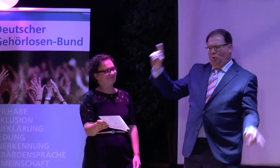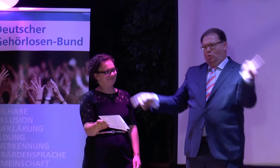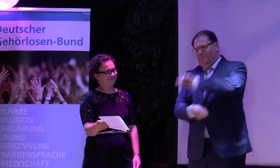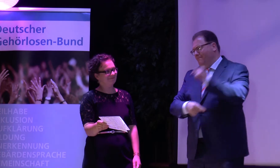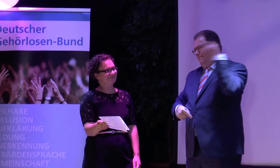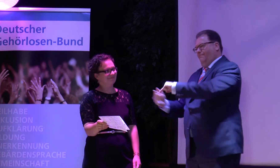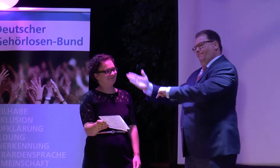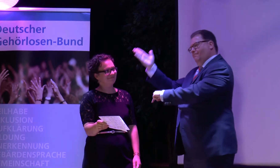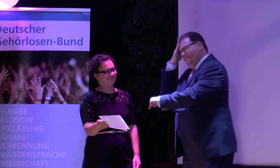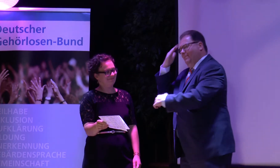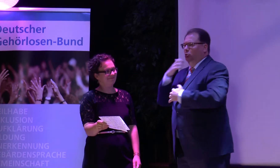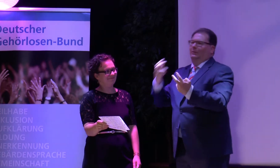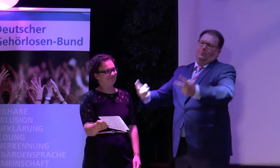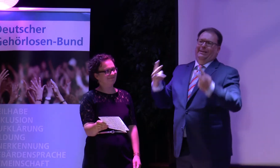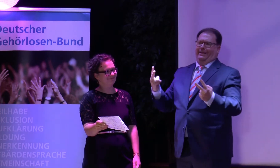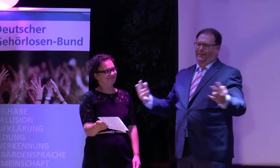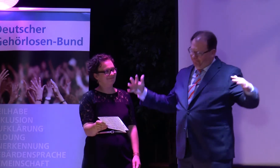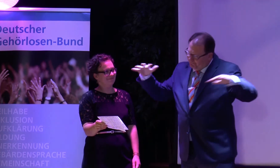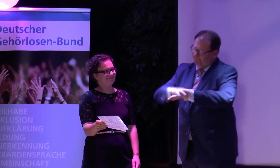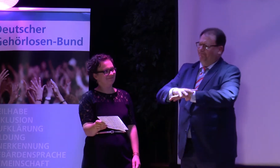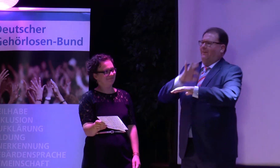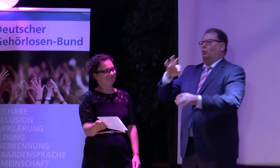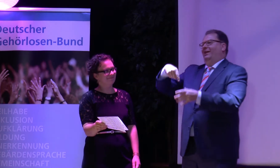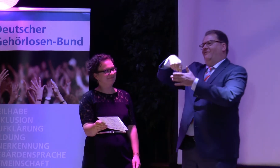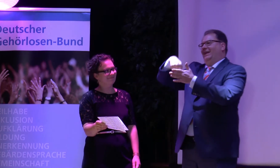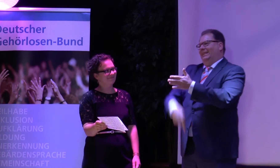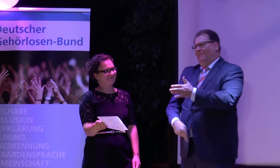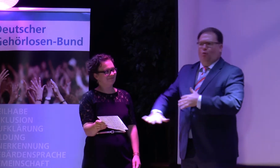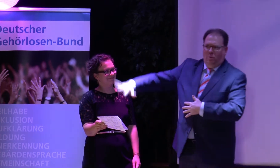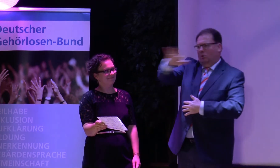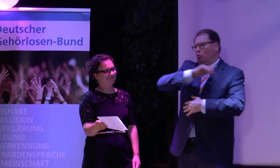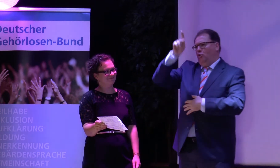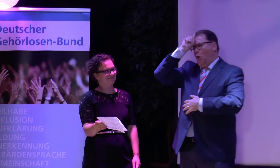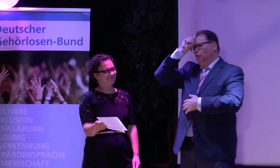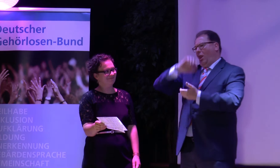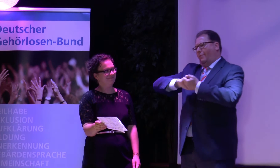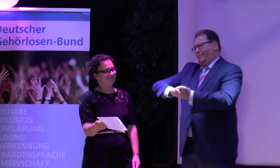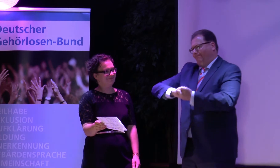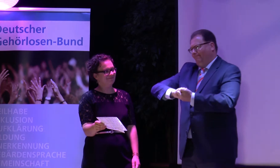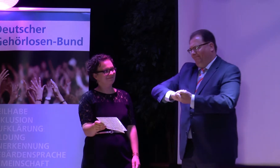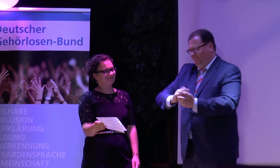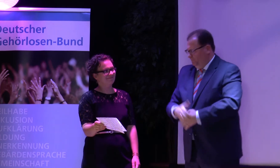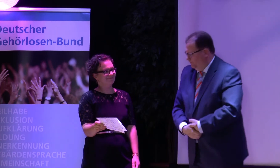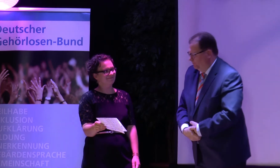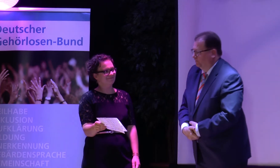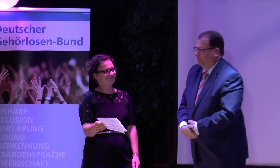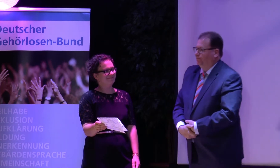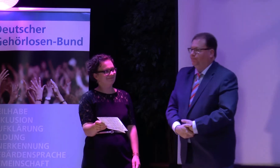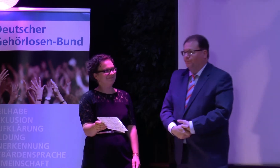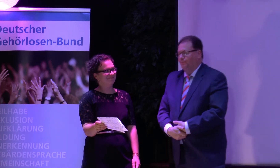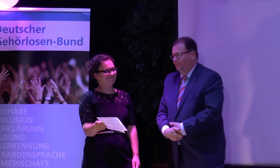kennengelernt haben, die Geschichte aus den Bereichen Ost und West. Und auch da